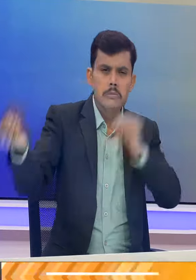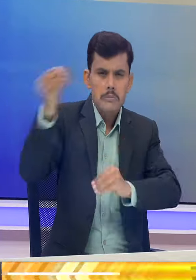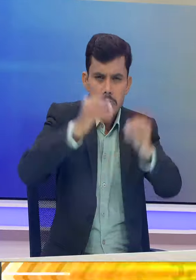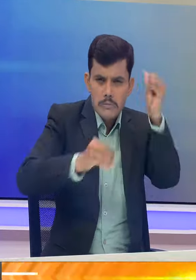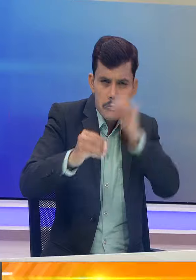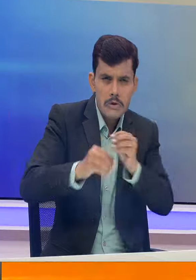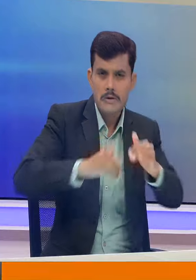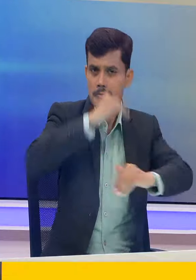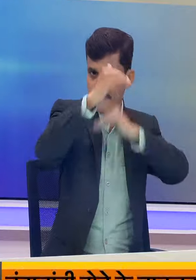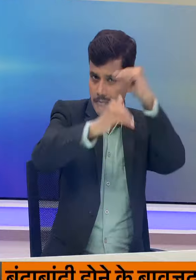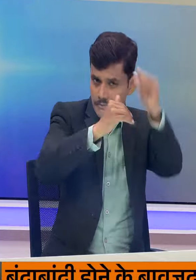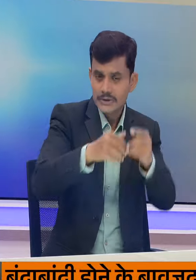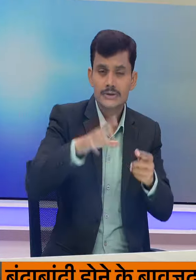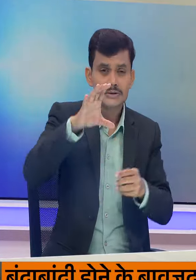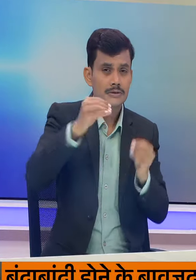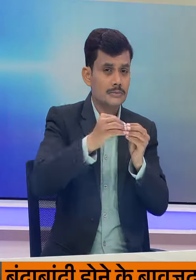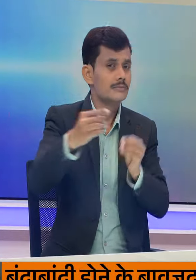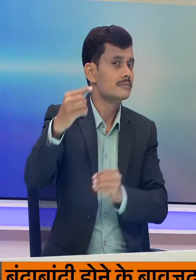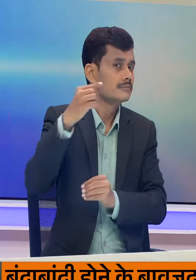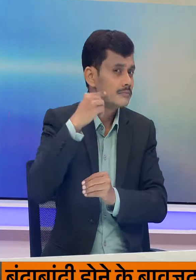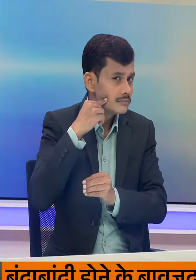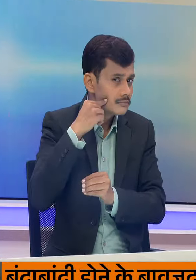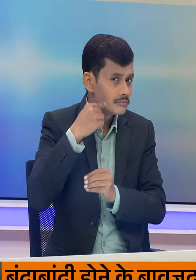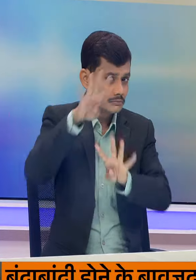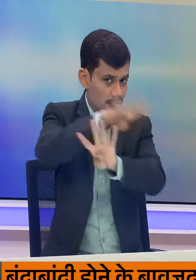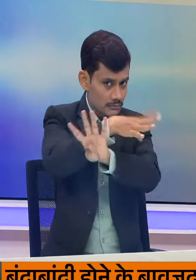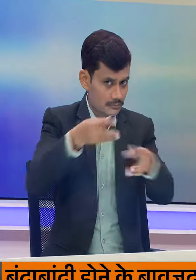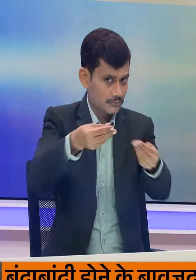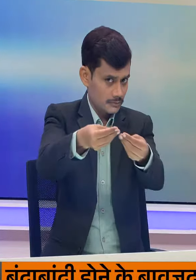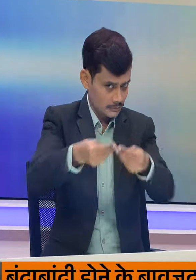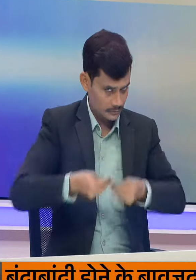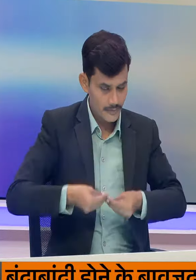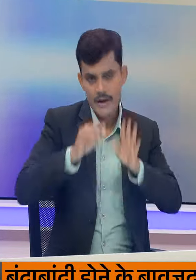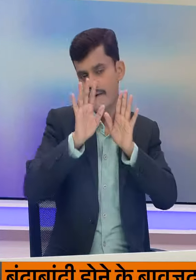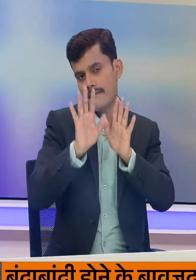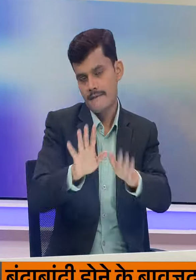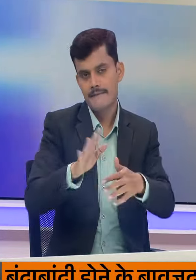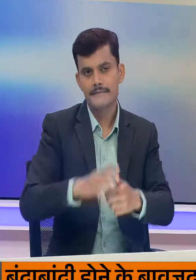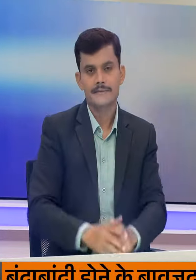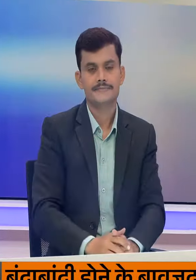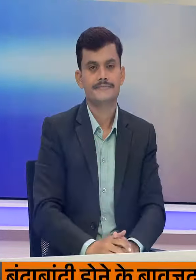प्रगती पड़, CBI से एक स्थिती रिपोर्ट प्राप्त हुई है